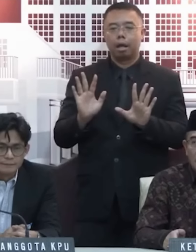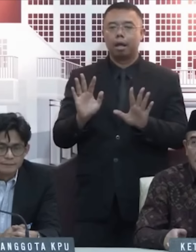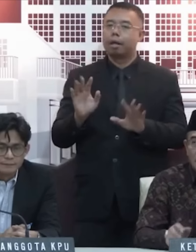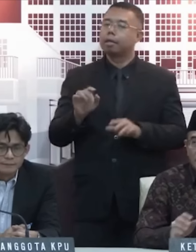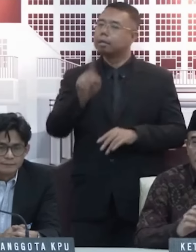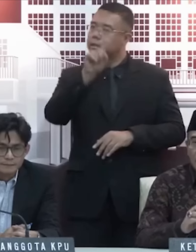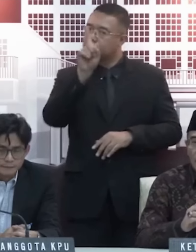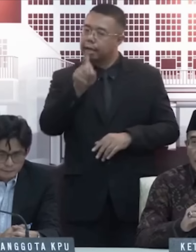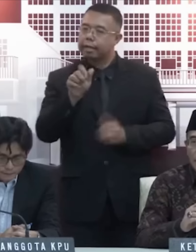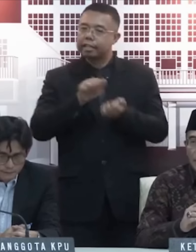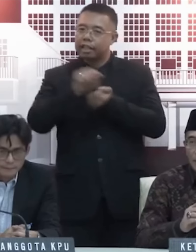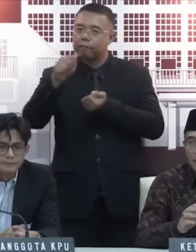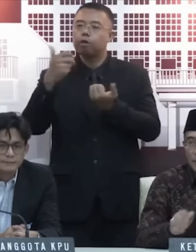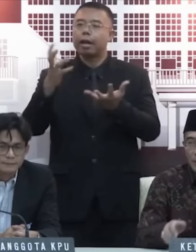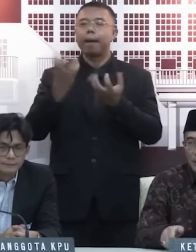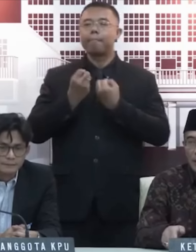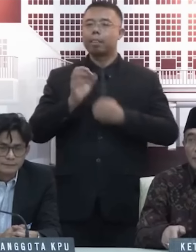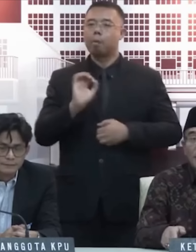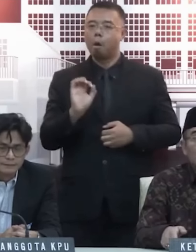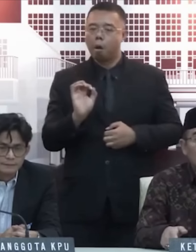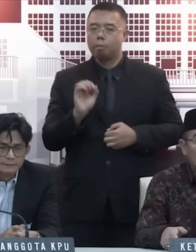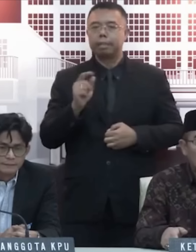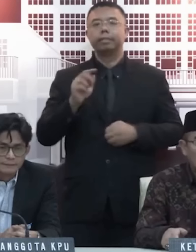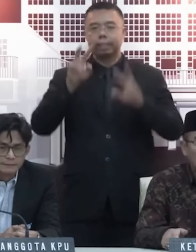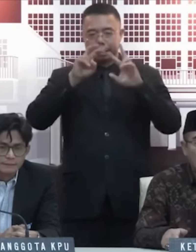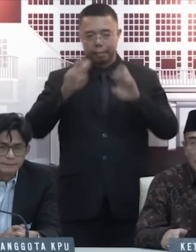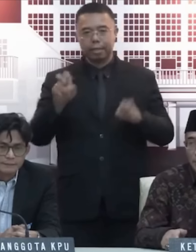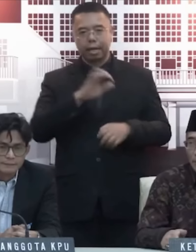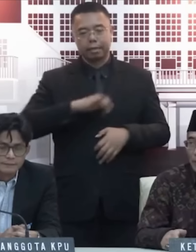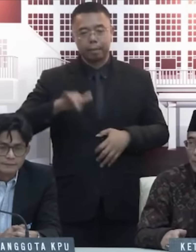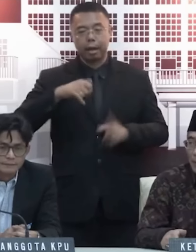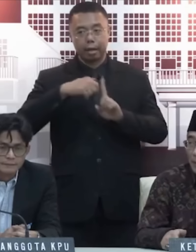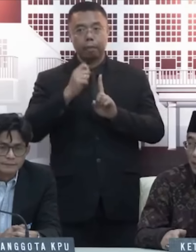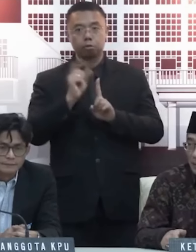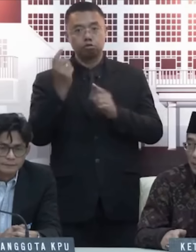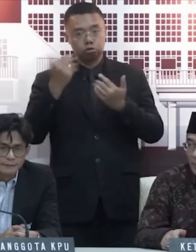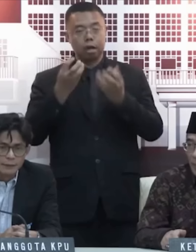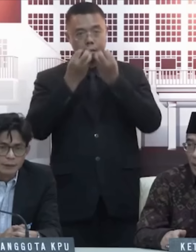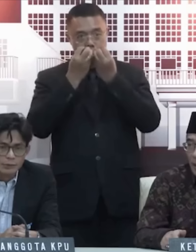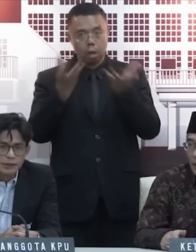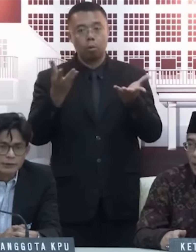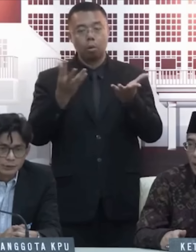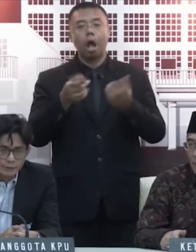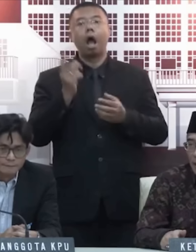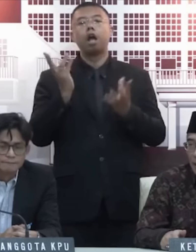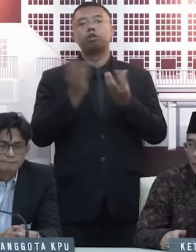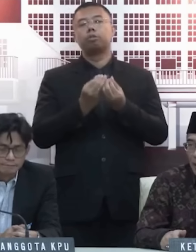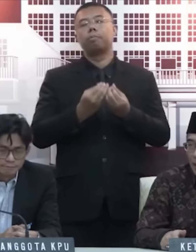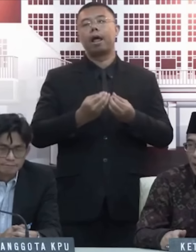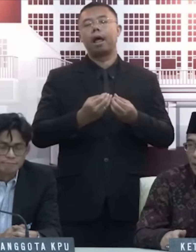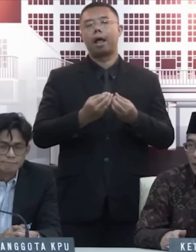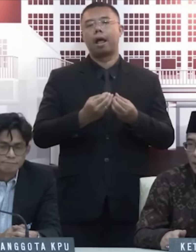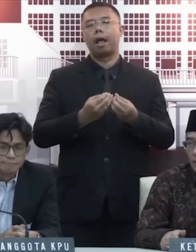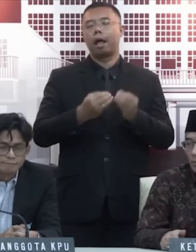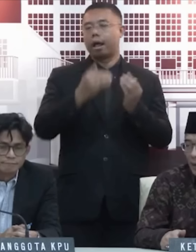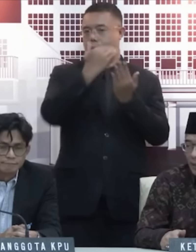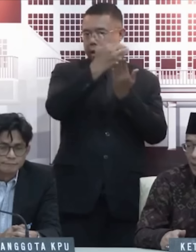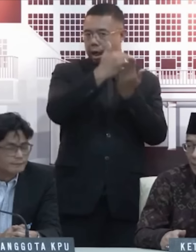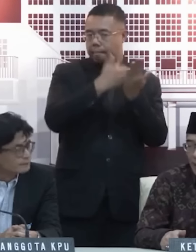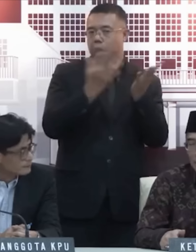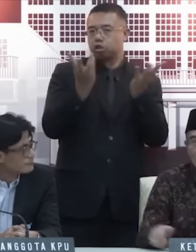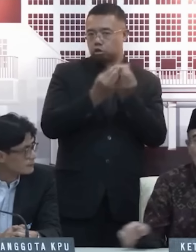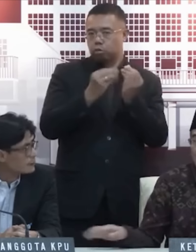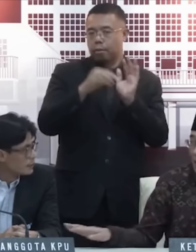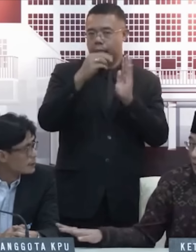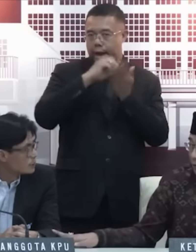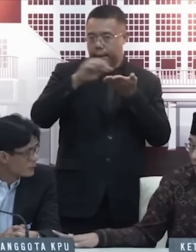Diterbitkan sertifikat oleh KPU atau tidak? Ini kan bisa dicek sama-sama. KPU kan sudah pernah merilis nama-nama jumlah